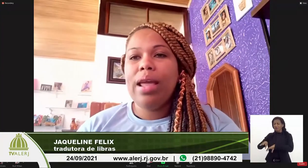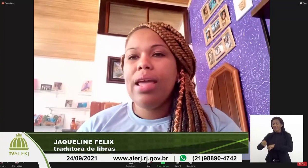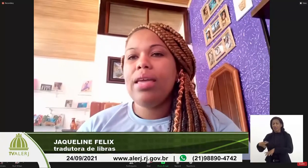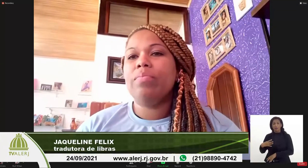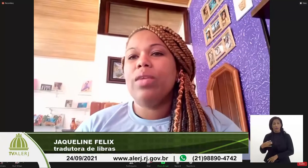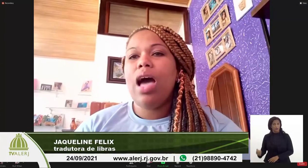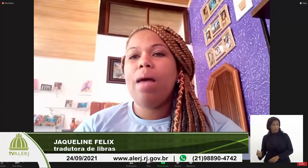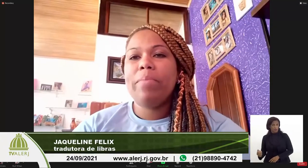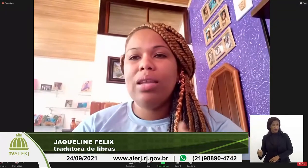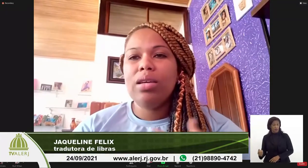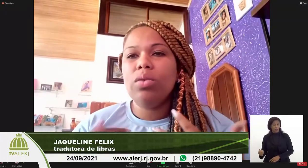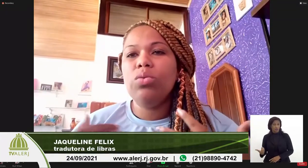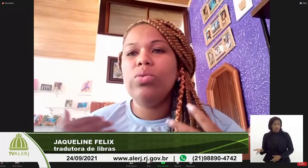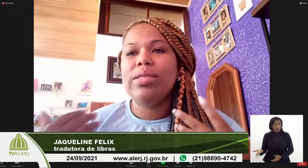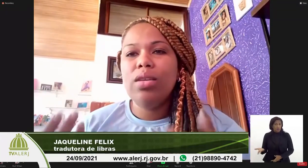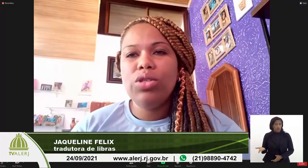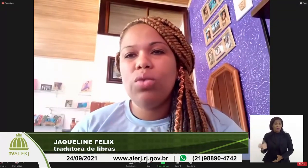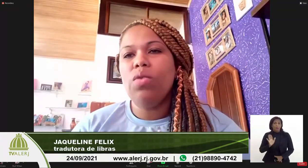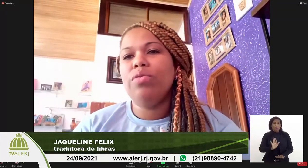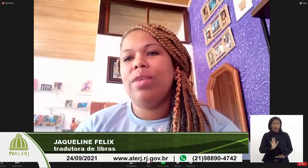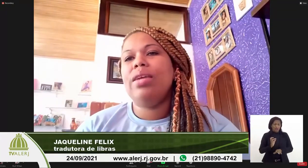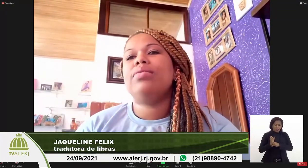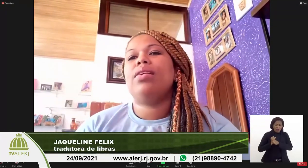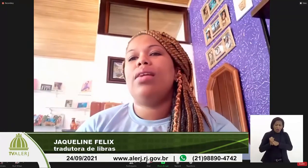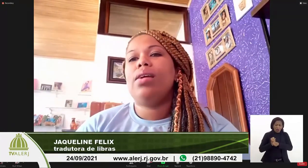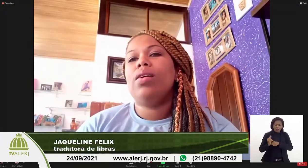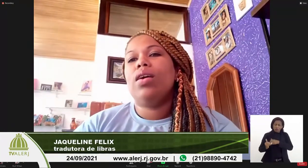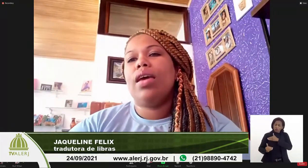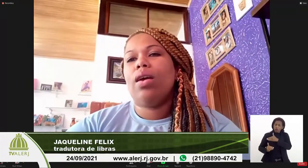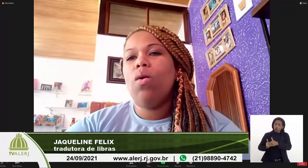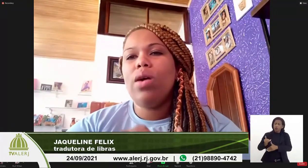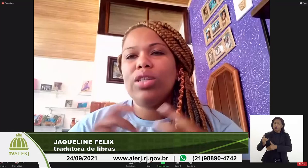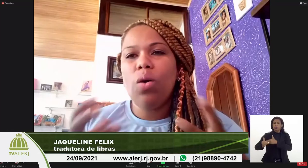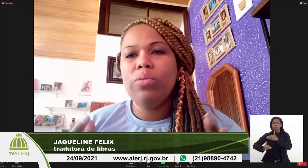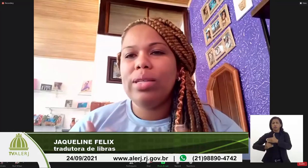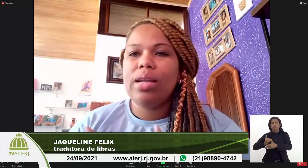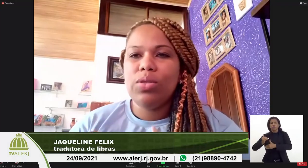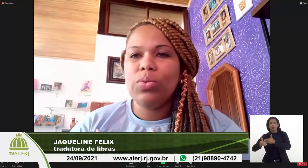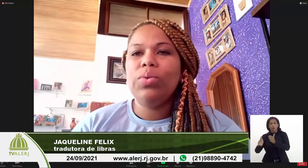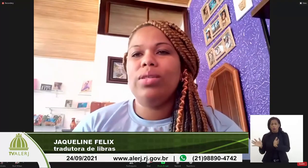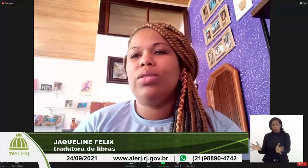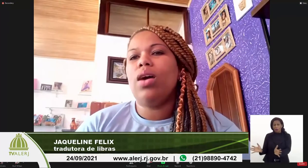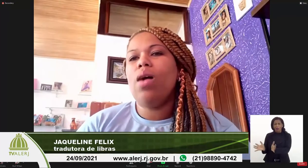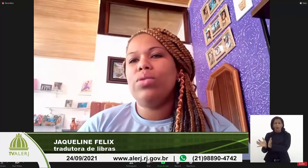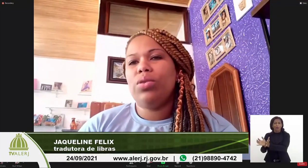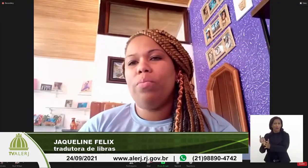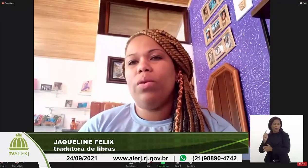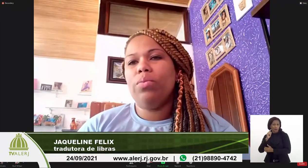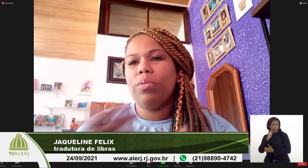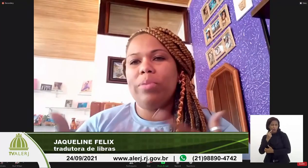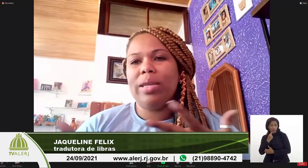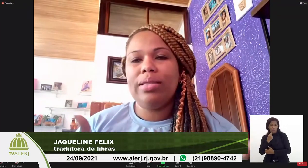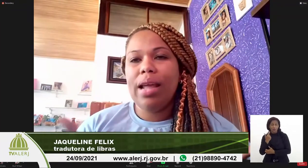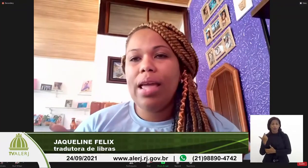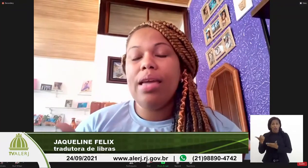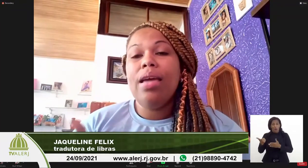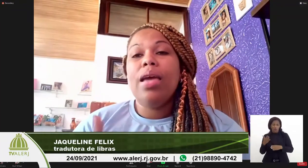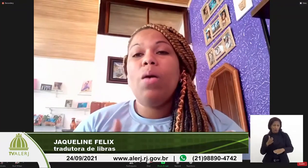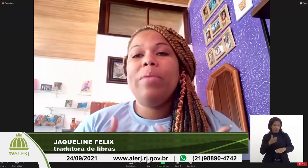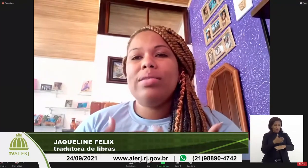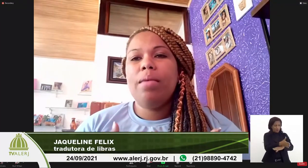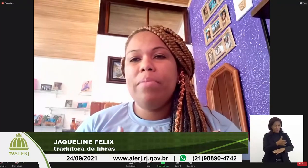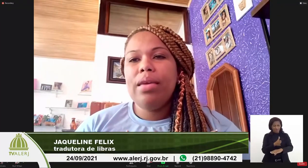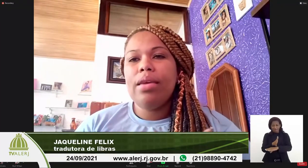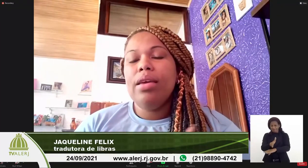Porém, pelos anos de convivência com as comunidades surdas onde eu penetrei,